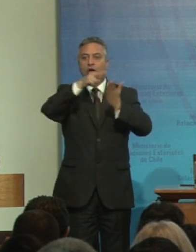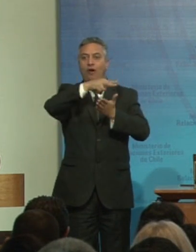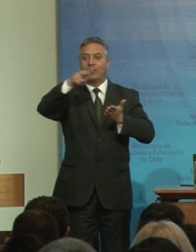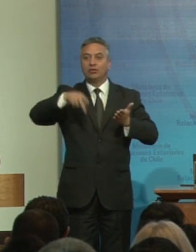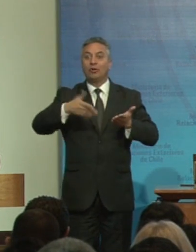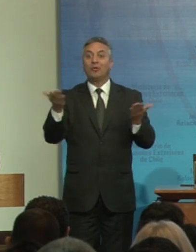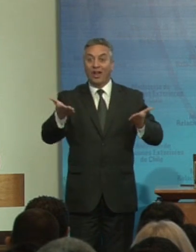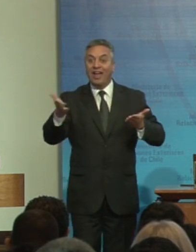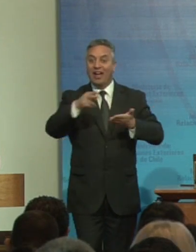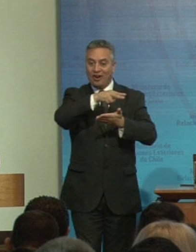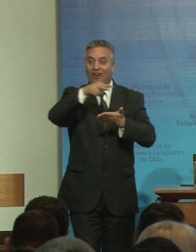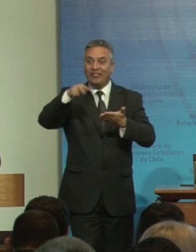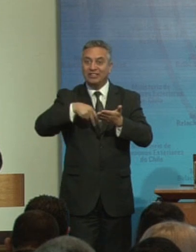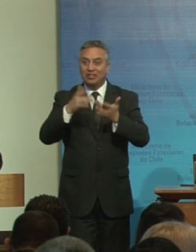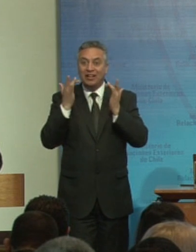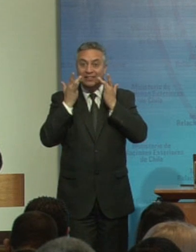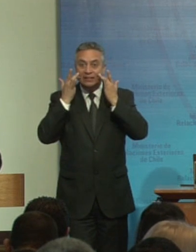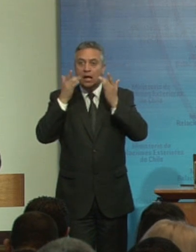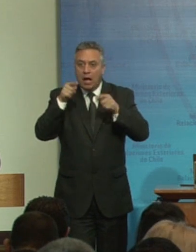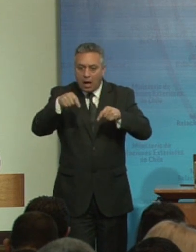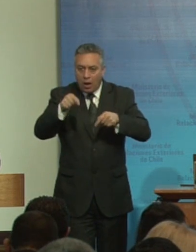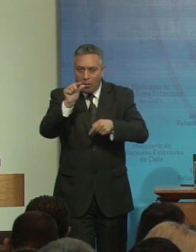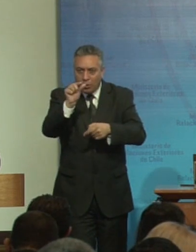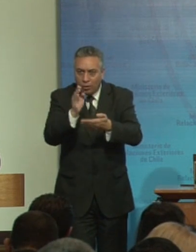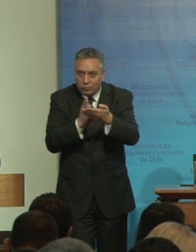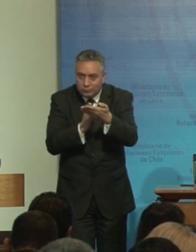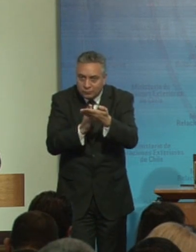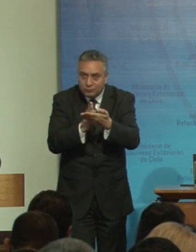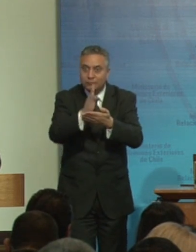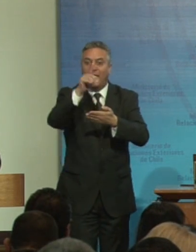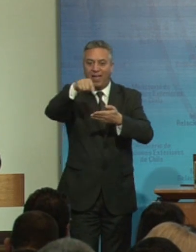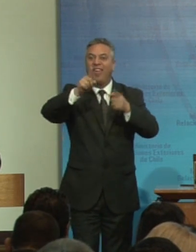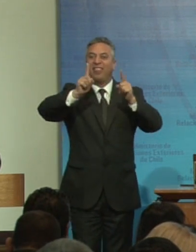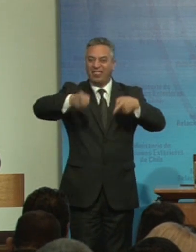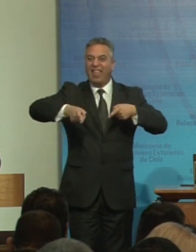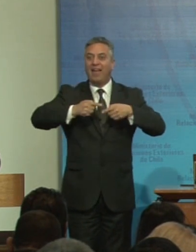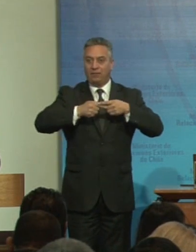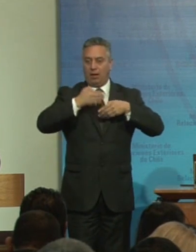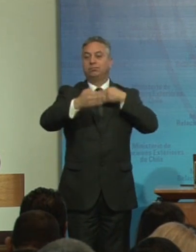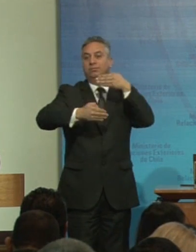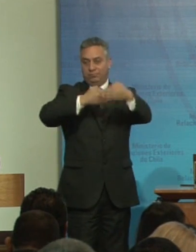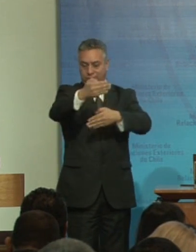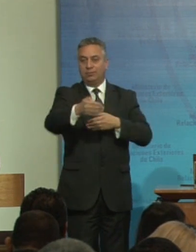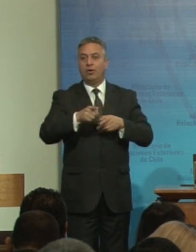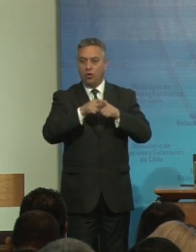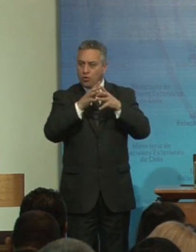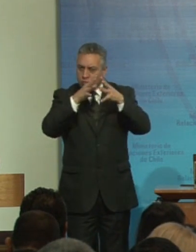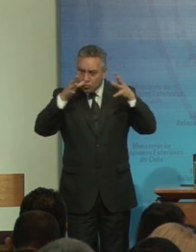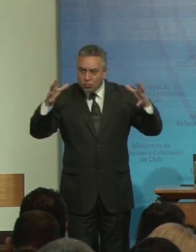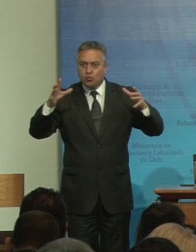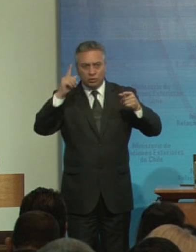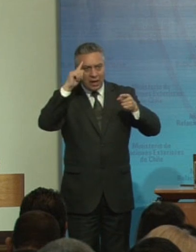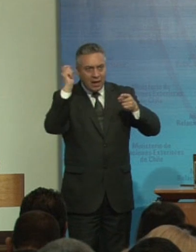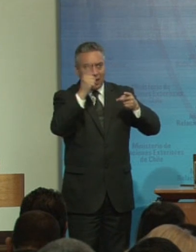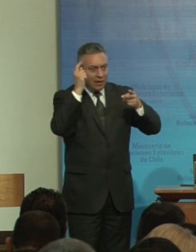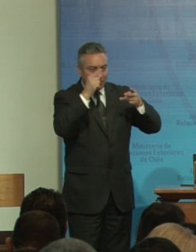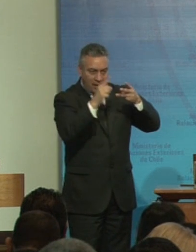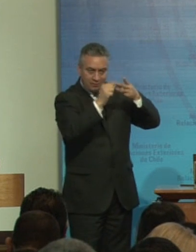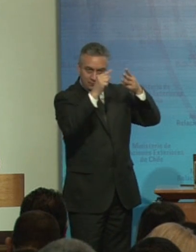comenzando y esto debe seguir adelante entonces hay muchas iniciativas para visibilizar